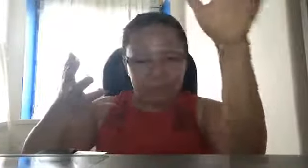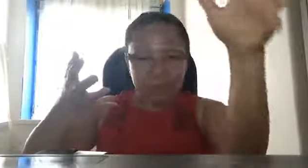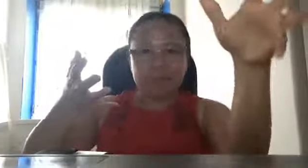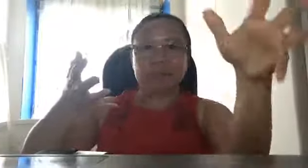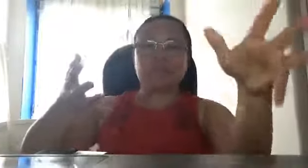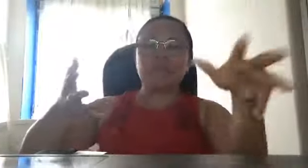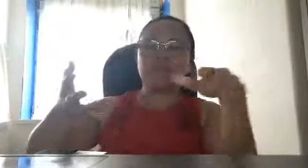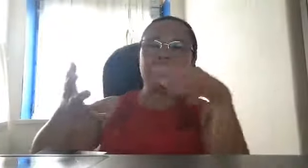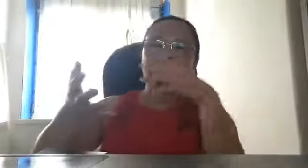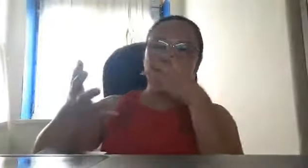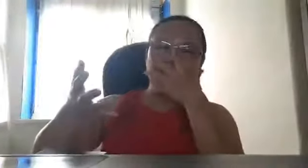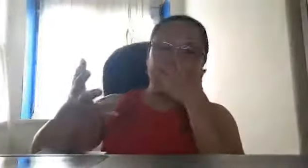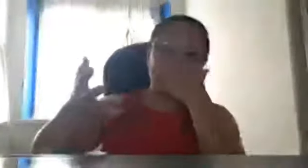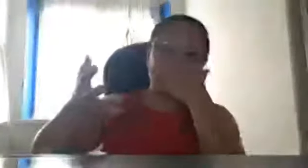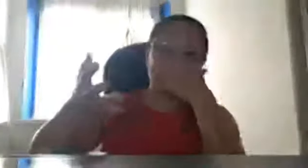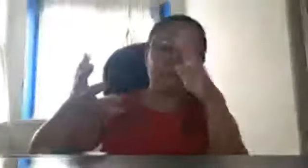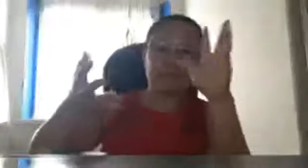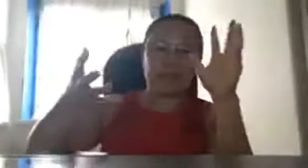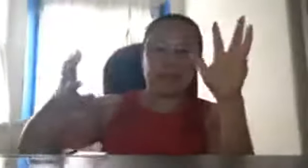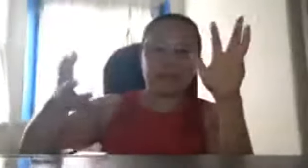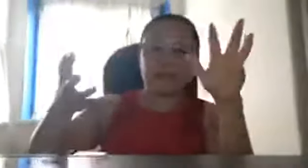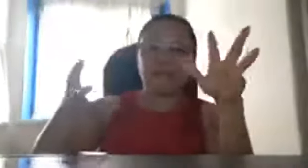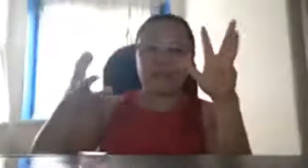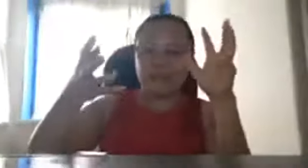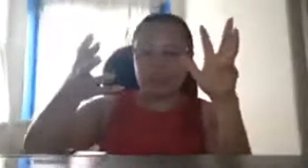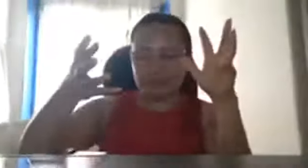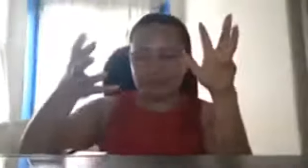nagpapatakbo ng Sabah dyan ngayon yun yun